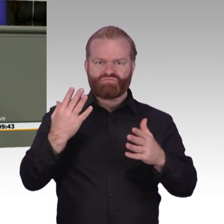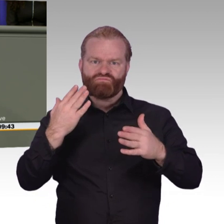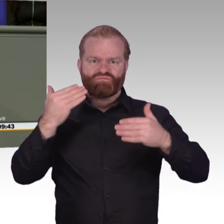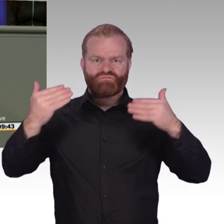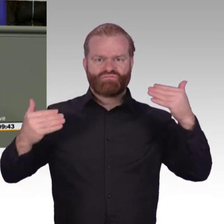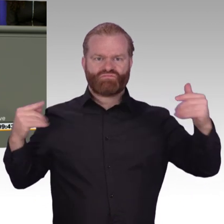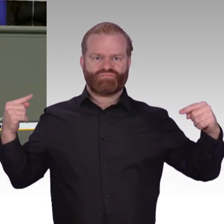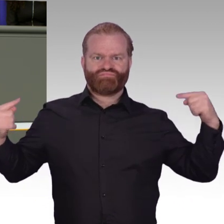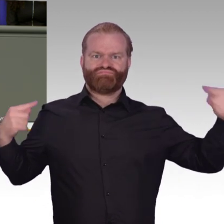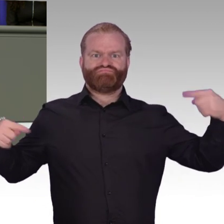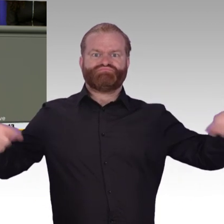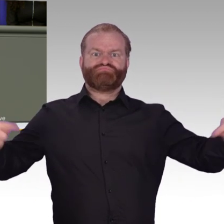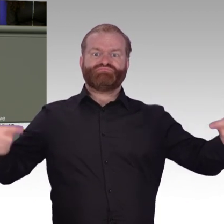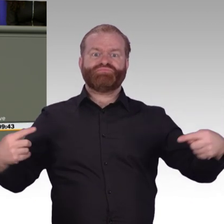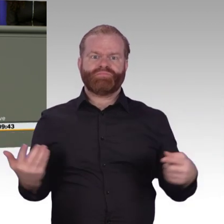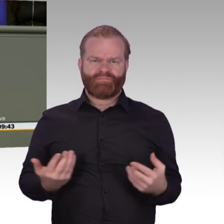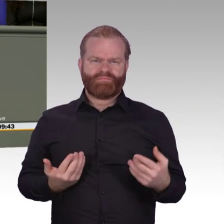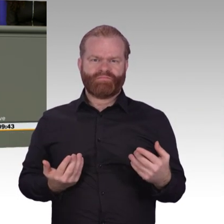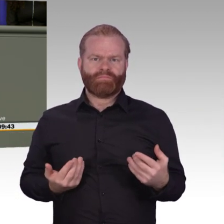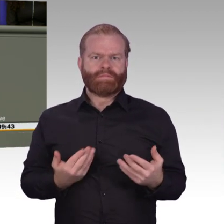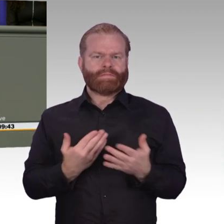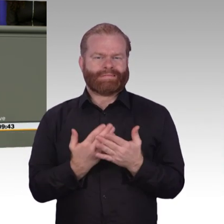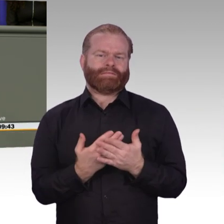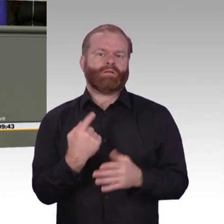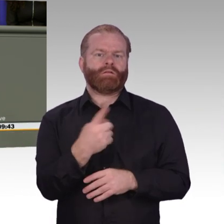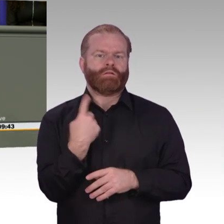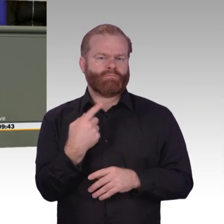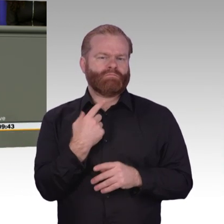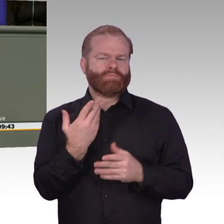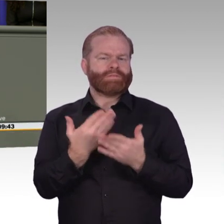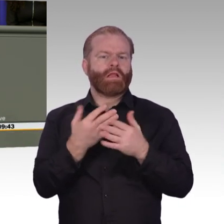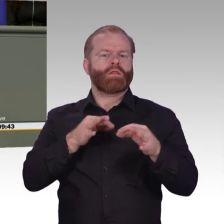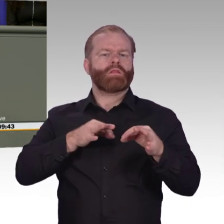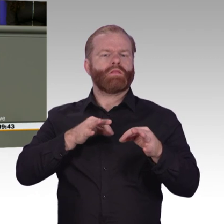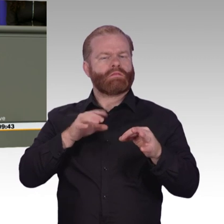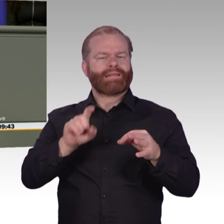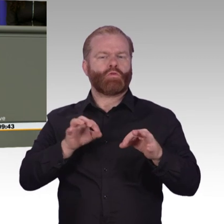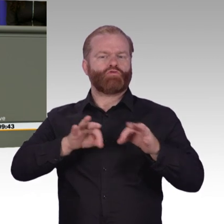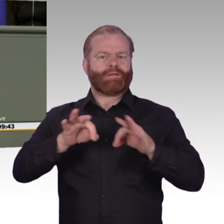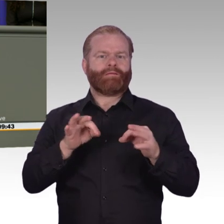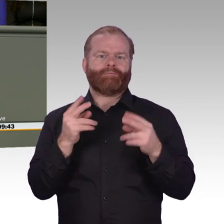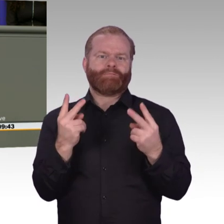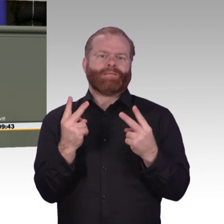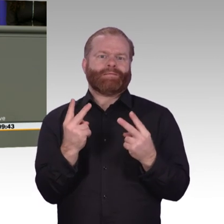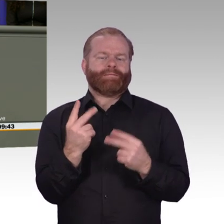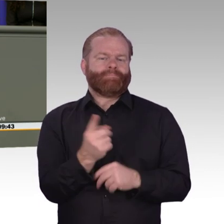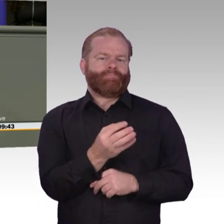Finanzloch von 25 Milliarden hat und das erste Projekt, wo er vorschlägt zu sparen, ein digitales Projekt ist, nämlich den